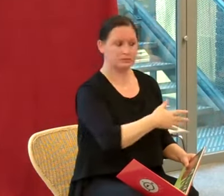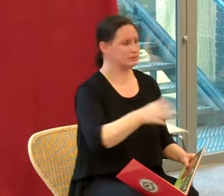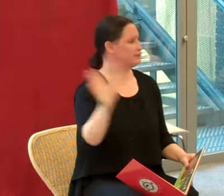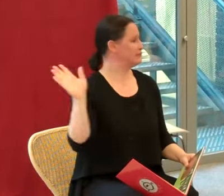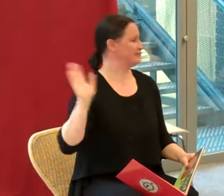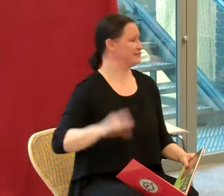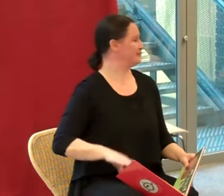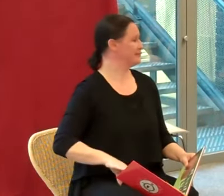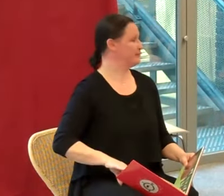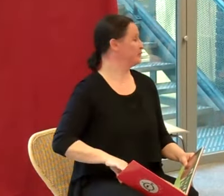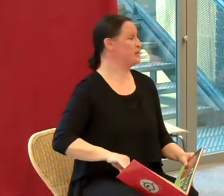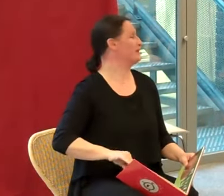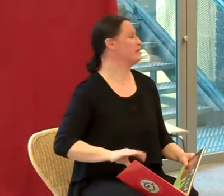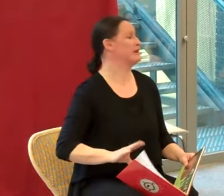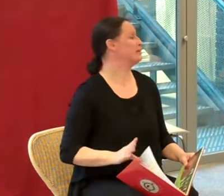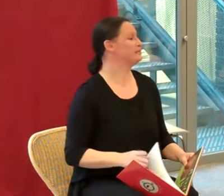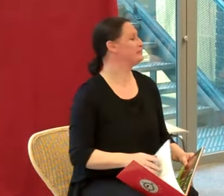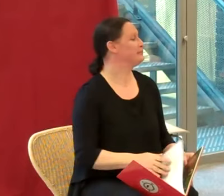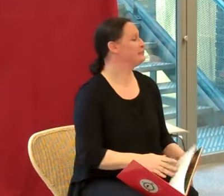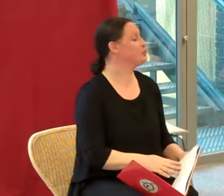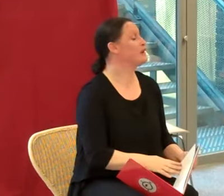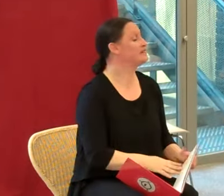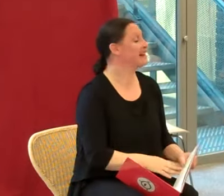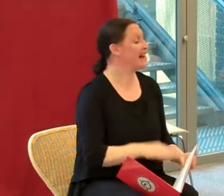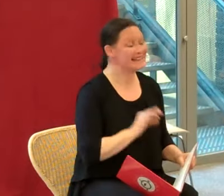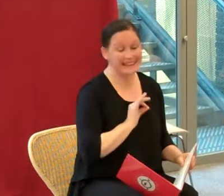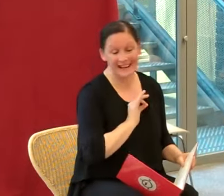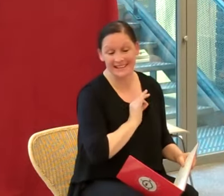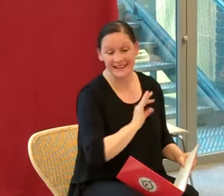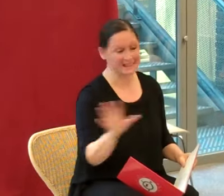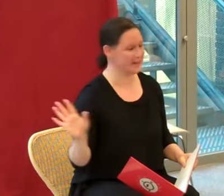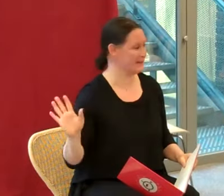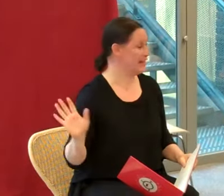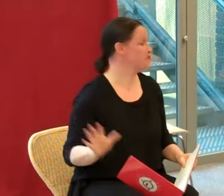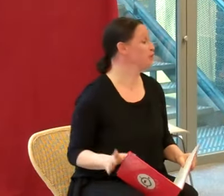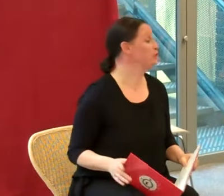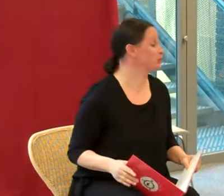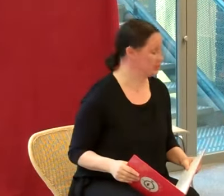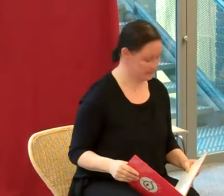tout va très bien. Tout va très très très très bien. Ils sont heureux.